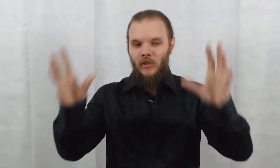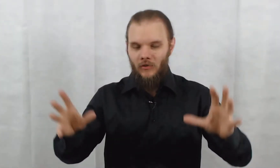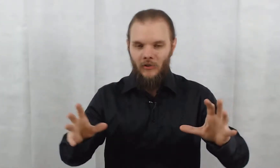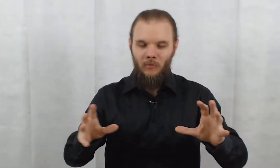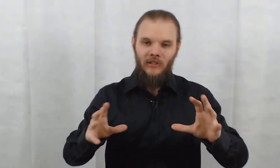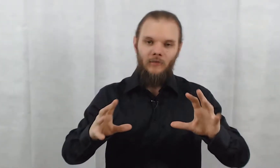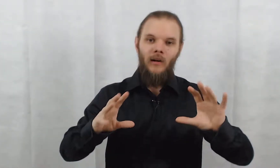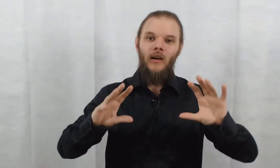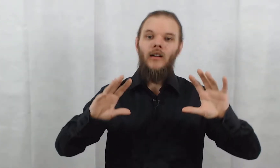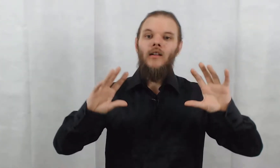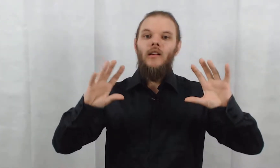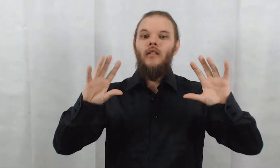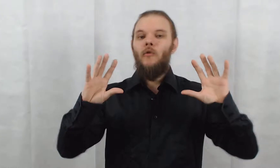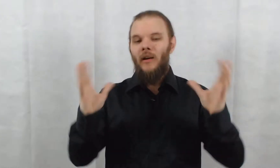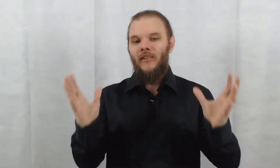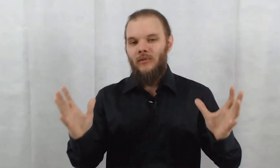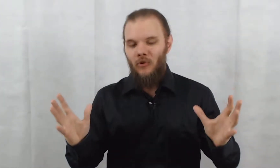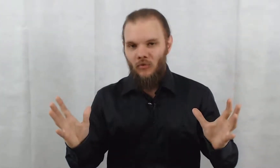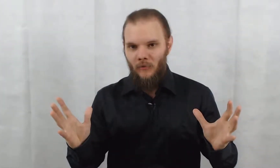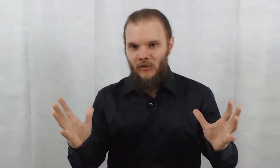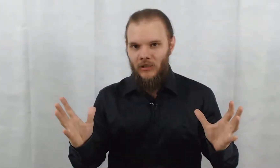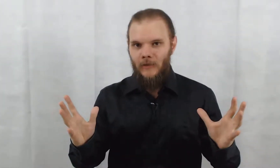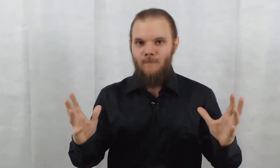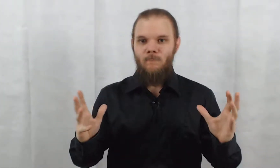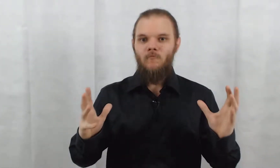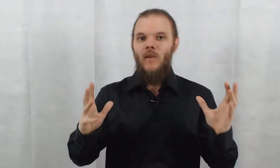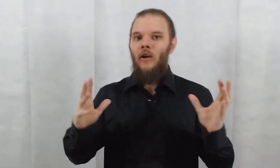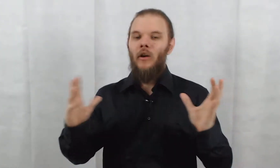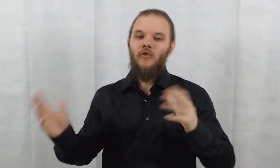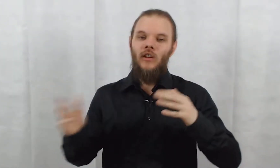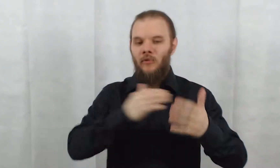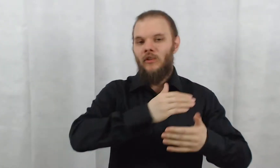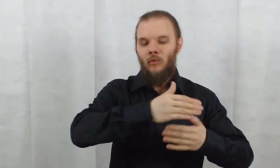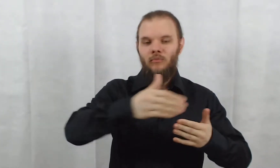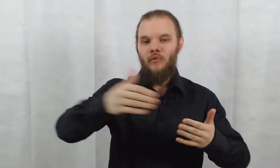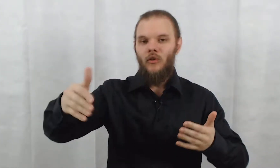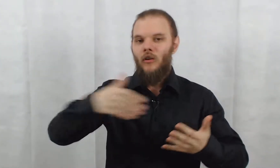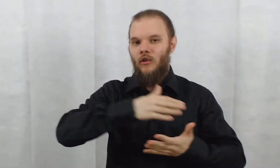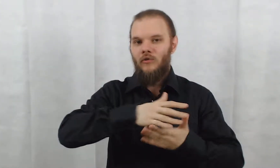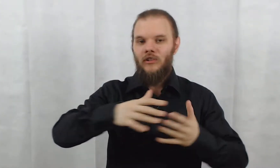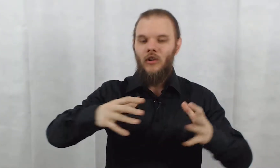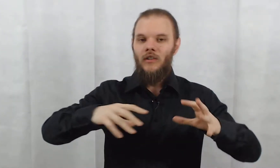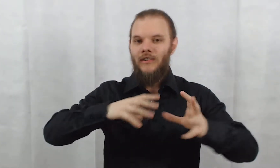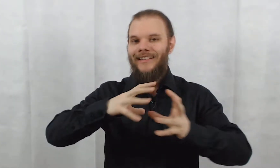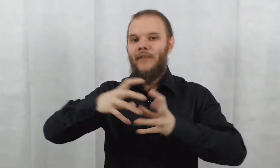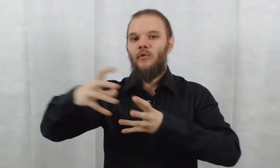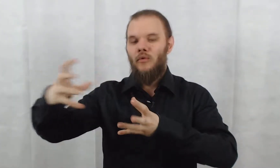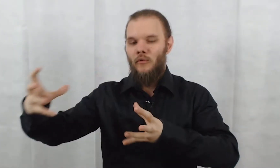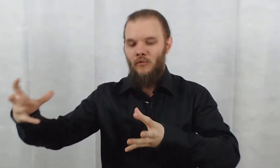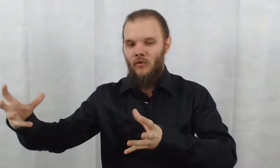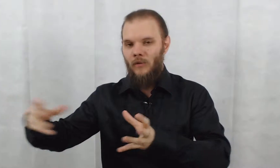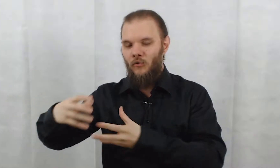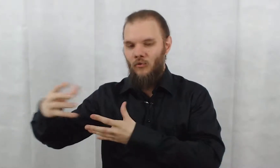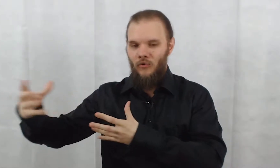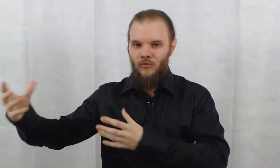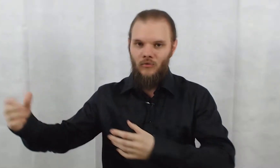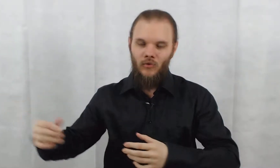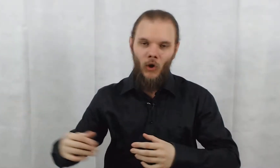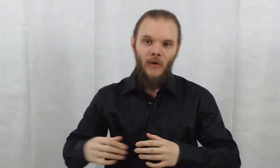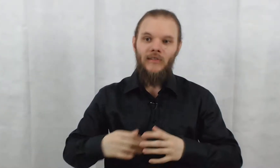ne connaissent peut-être pas, le principe de Swamp Thing, à l'heure actuelle, parce qu'il y a eu plusieurs Ritcon et ça a évolué au fur et à mesure du temps, et c'est